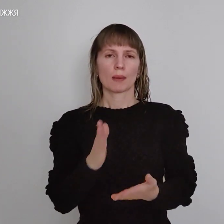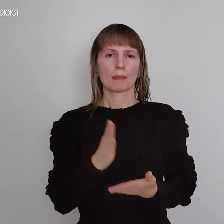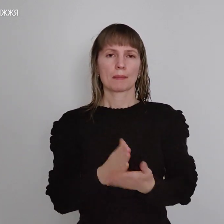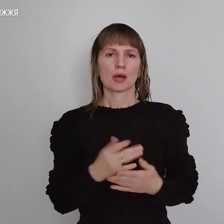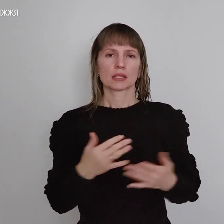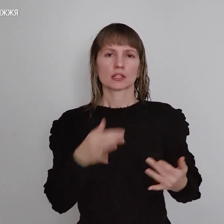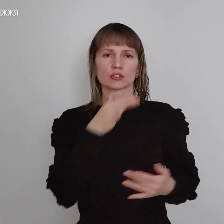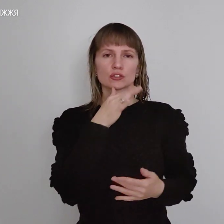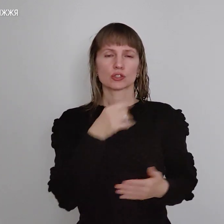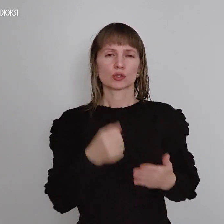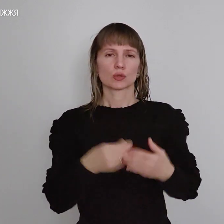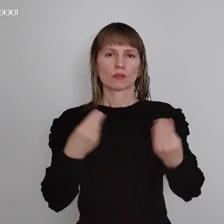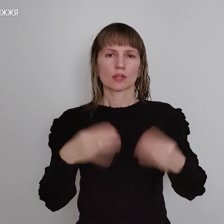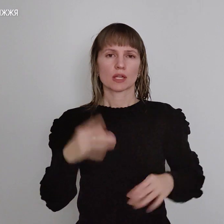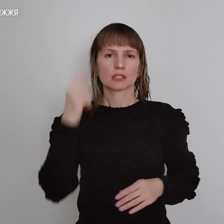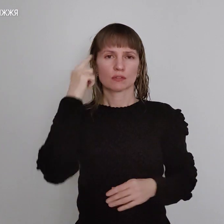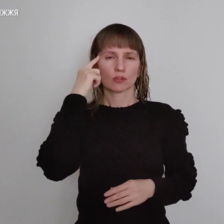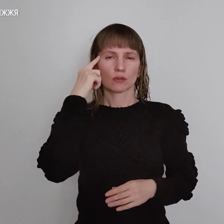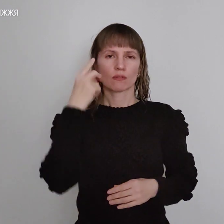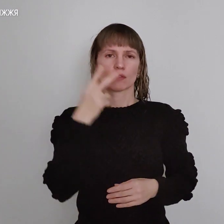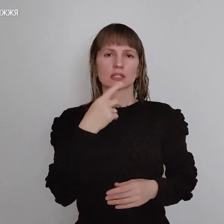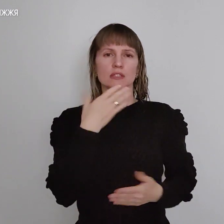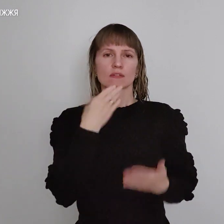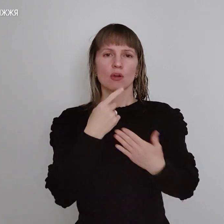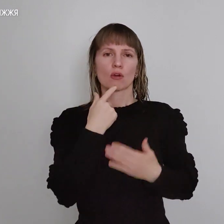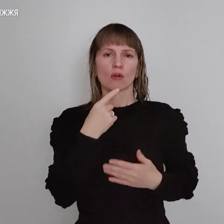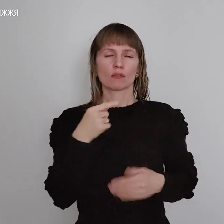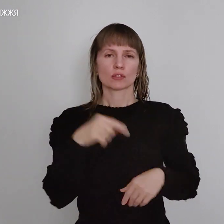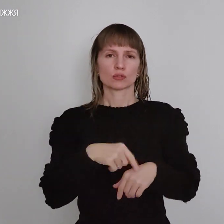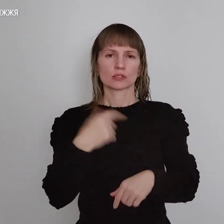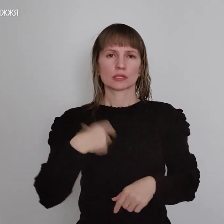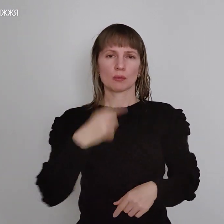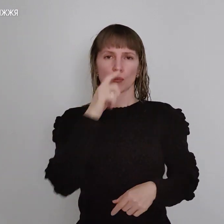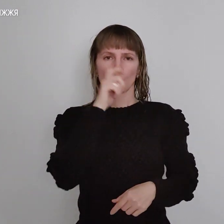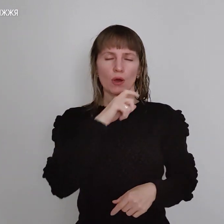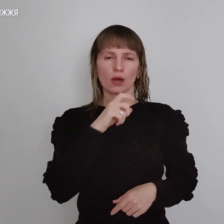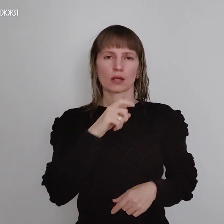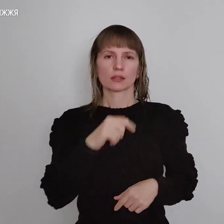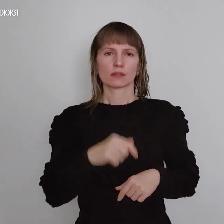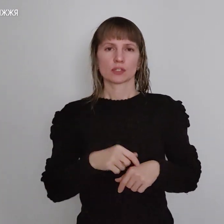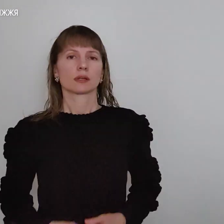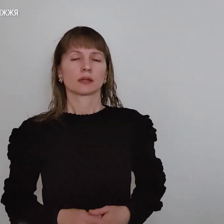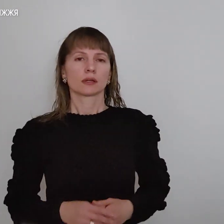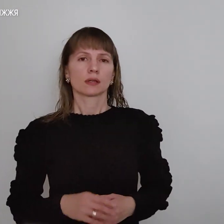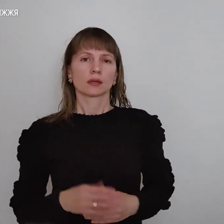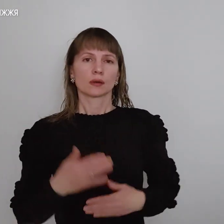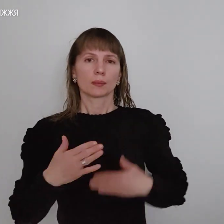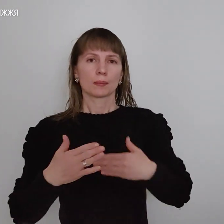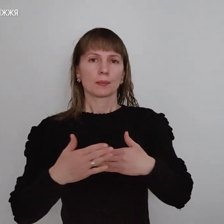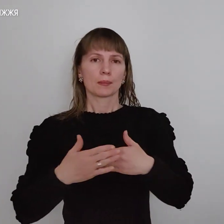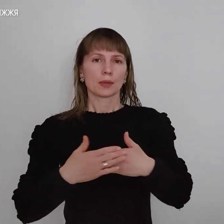час до втрати свідомості. Вони бачать свої кров, як стає в палату, вони визначають свідомості. Зараз, прийшли джугу та будуть пікет,